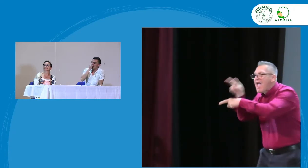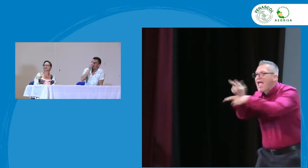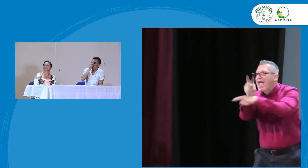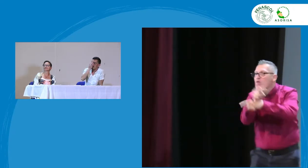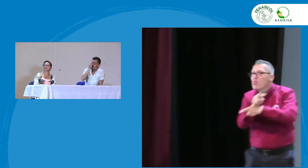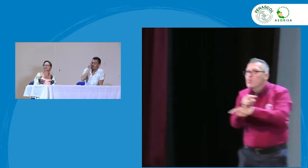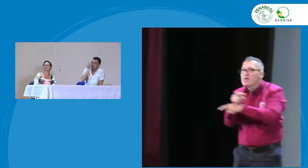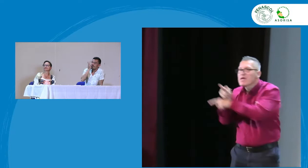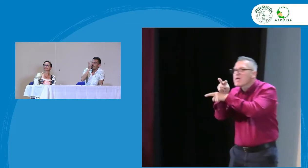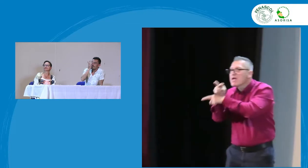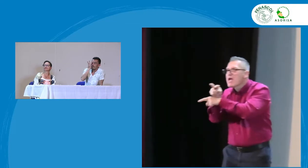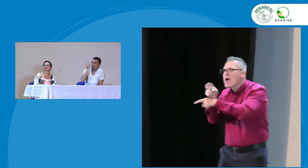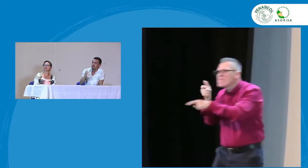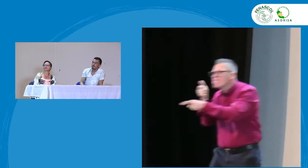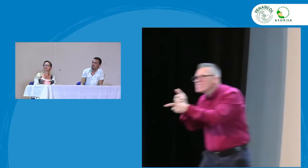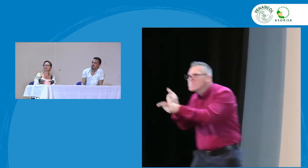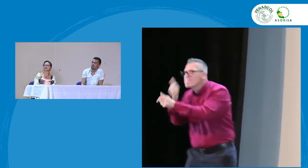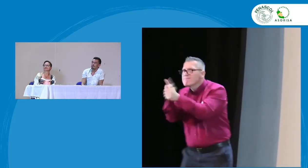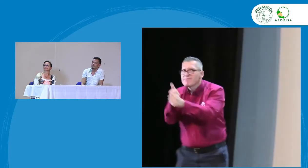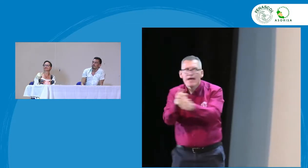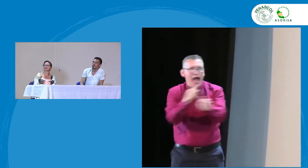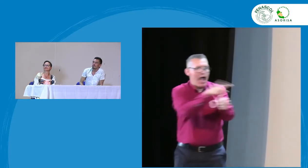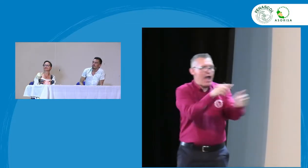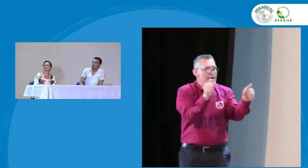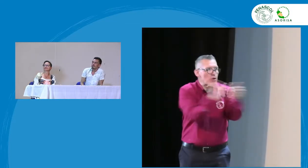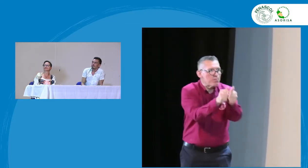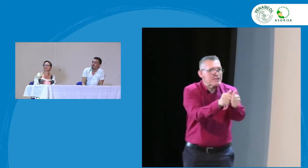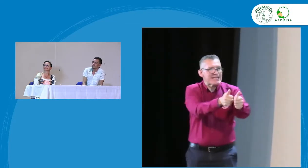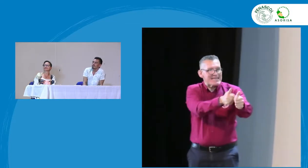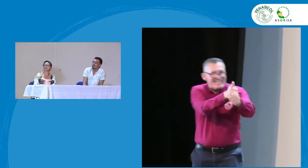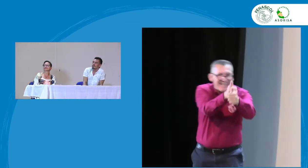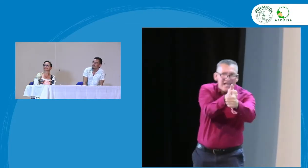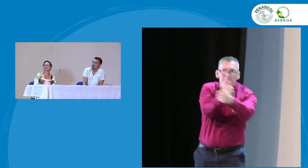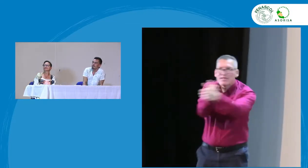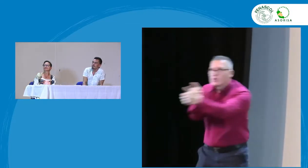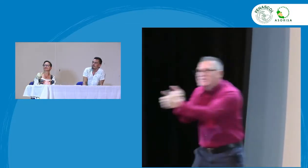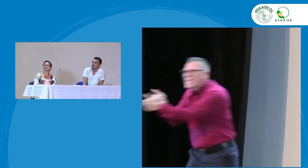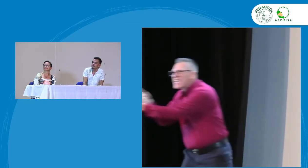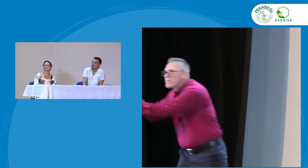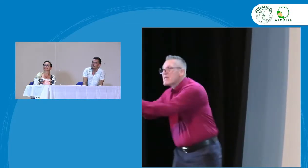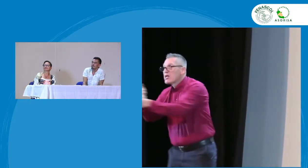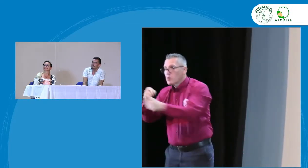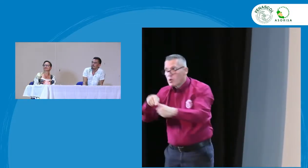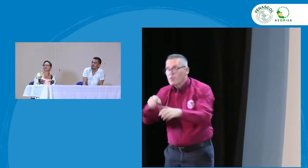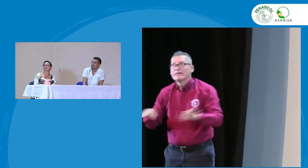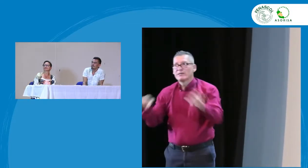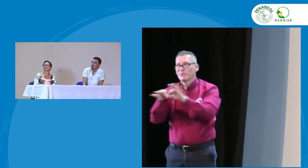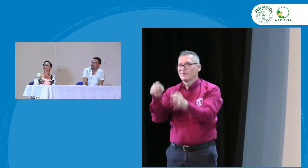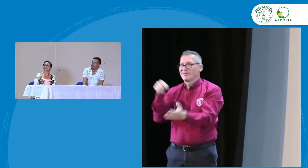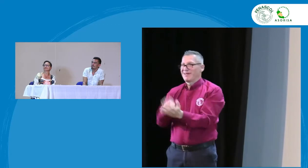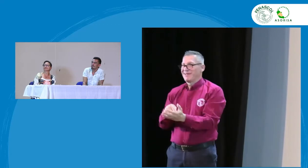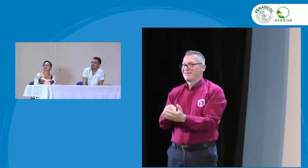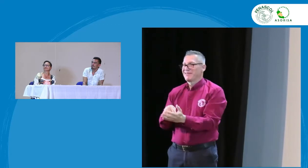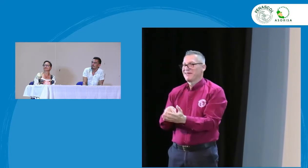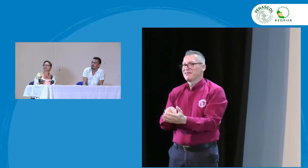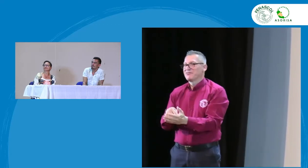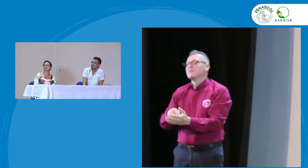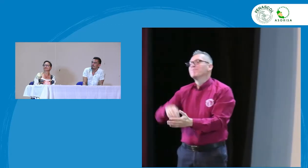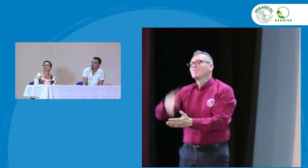quiénes pueden hacer esa vigilancia esa veeduría ciudadana así como muy bien lo decían nuestros expertos hacer ese tipo de